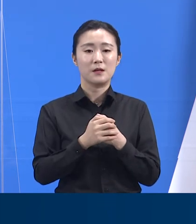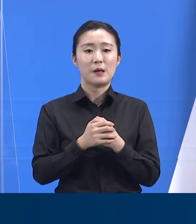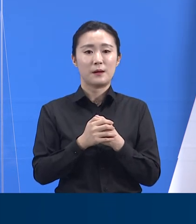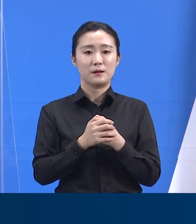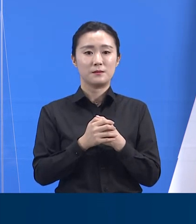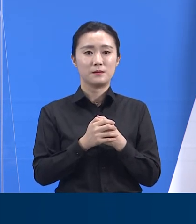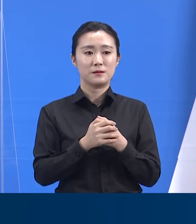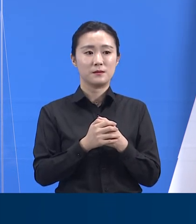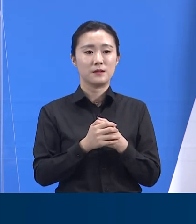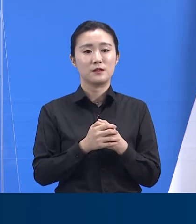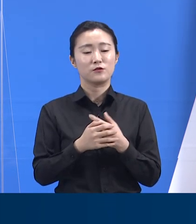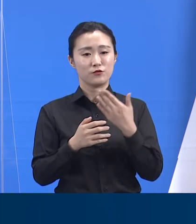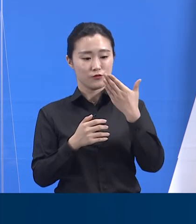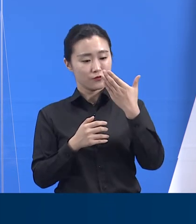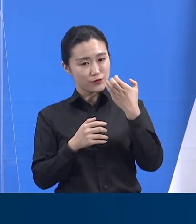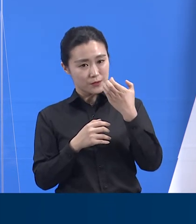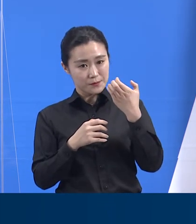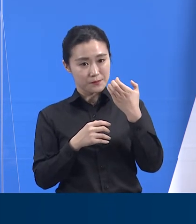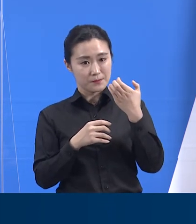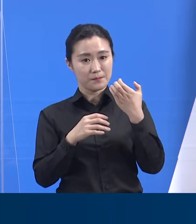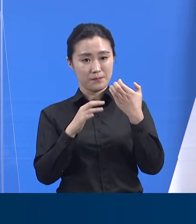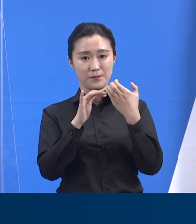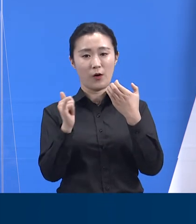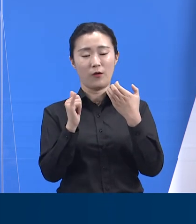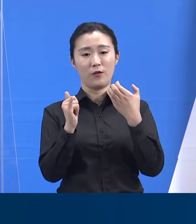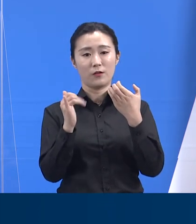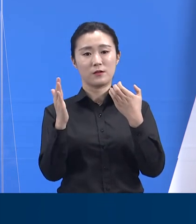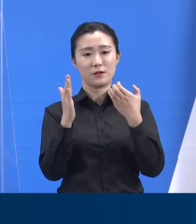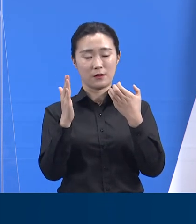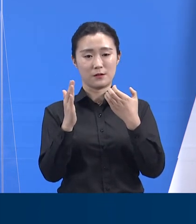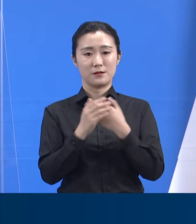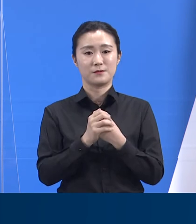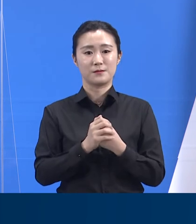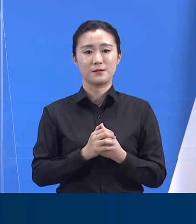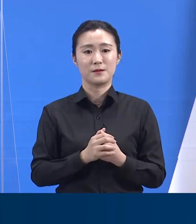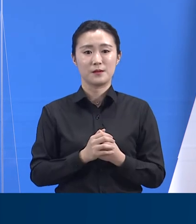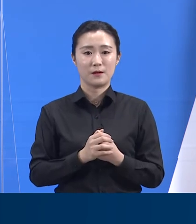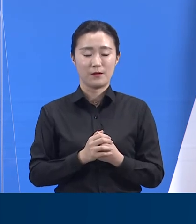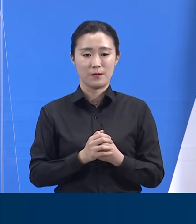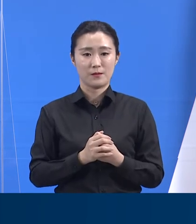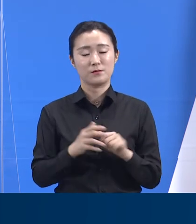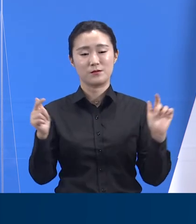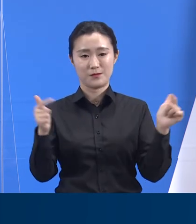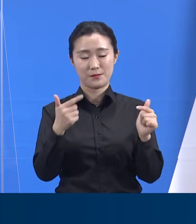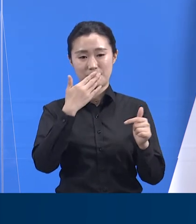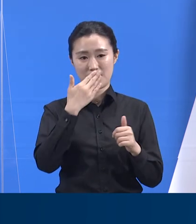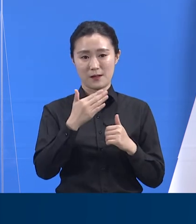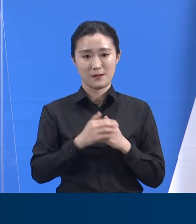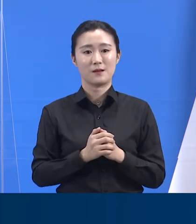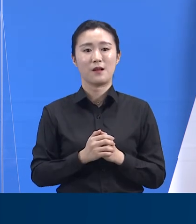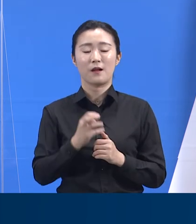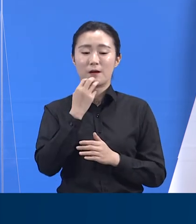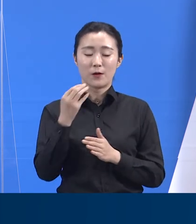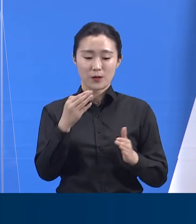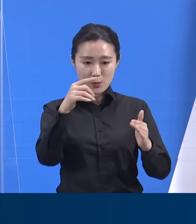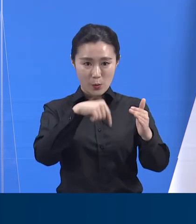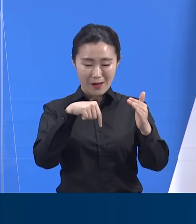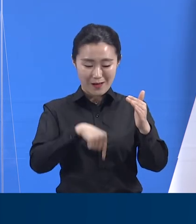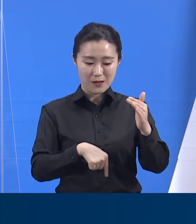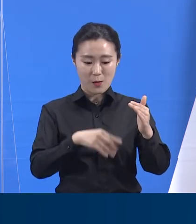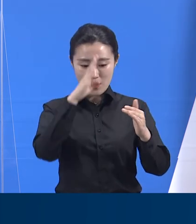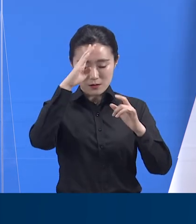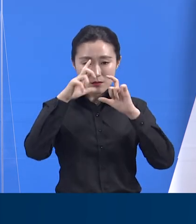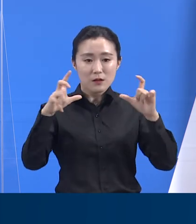주말 통계의 영향을 감안해야 하겠지만 도내 확진자 발생 수가 두 자릿수까지 감소한 것은 고무적입니다.